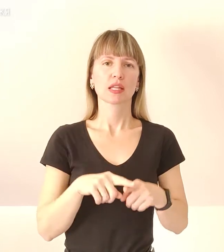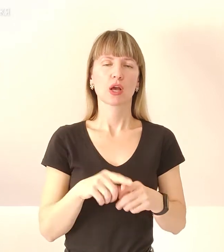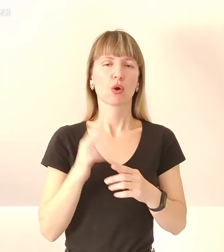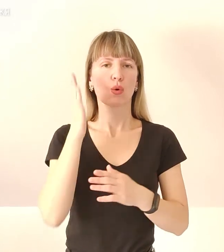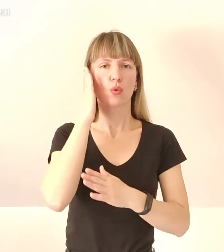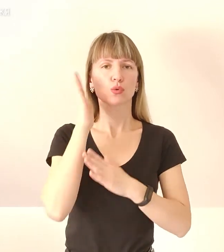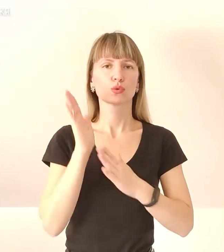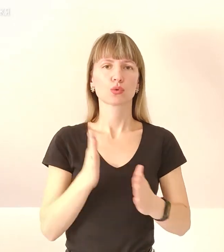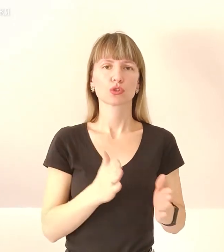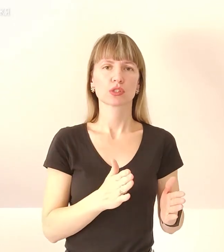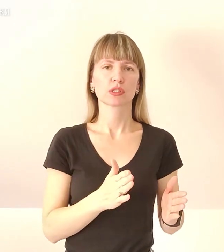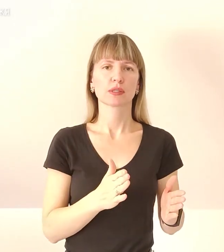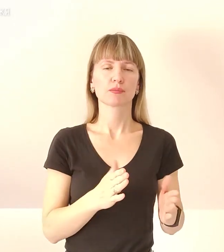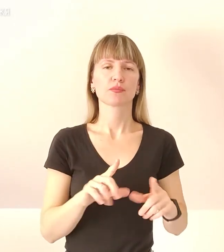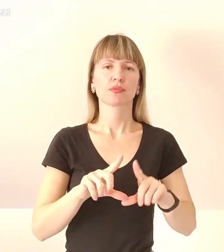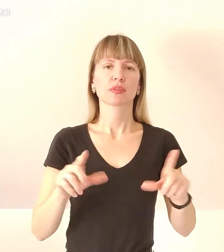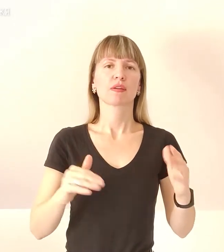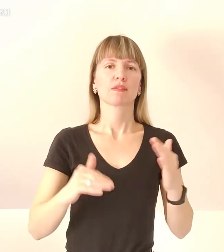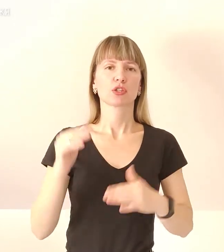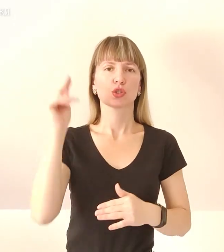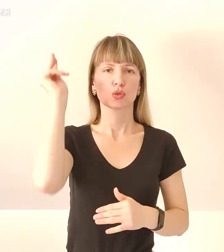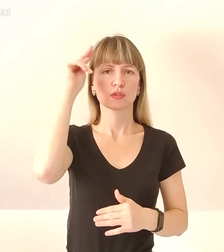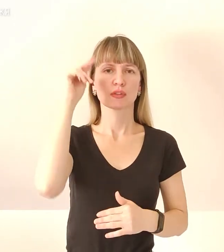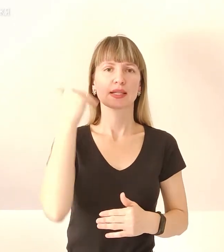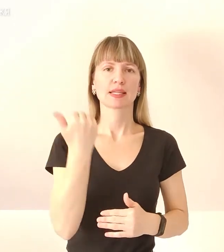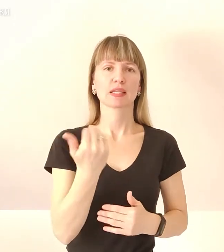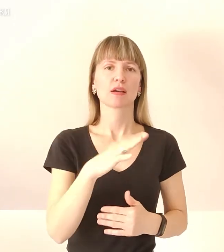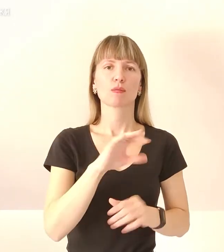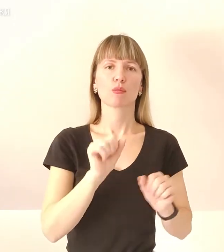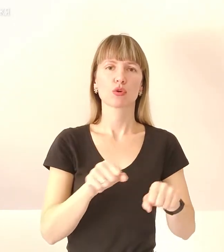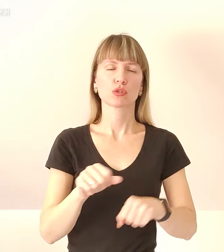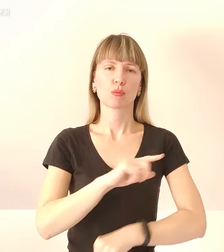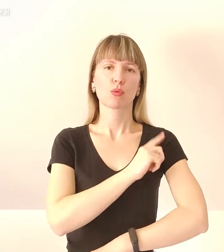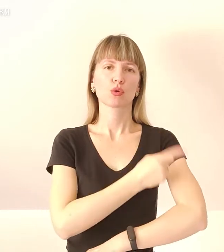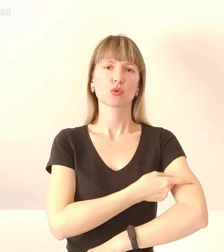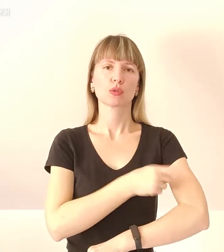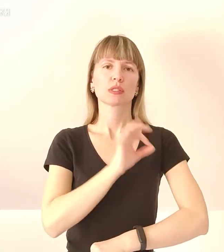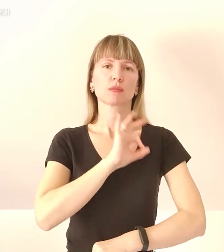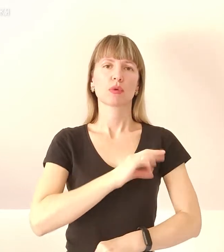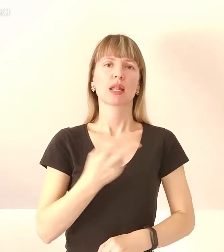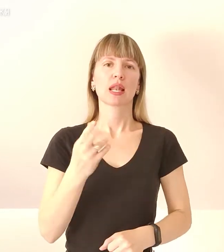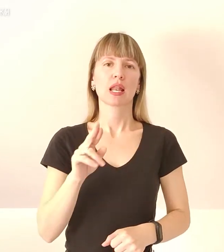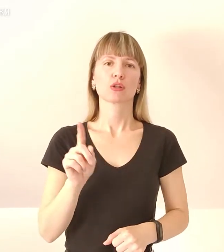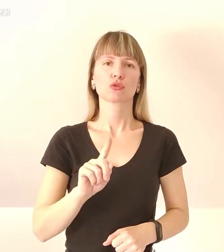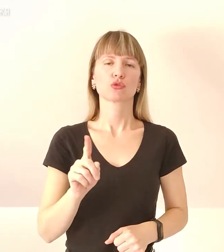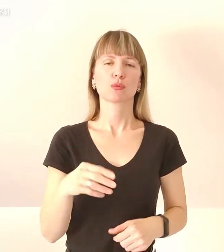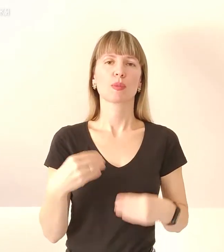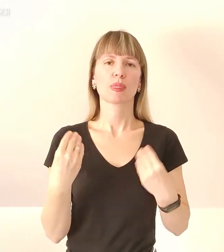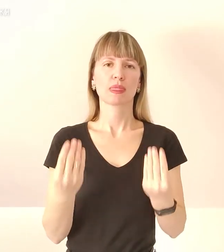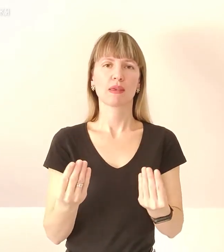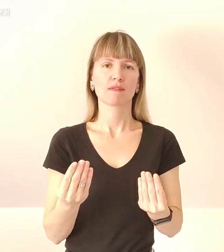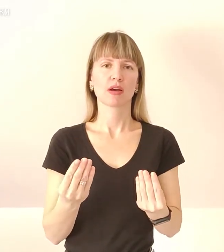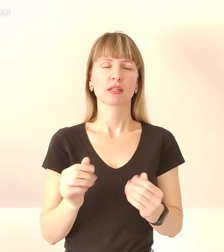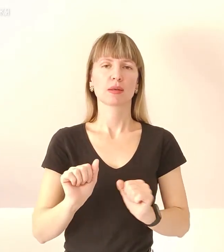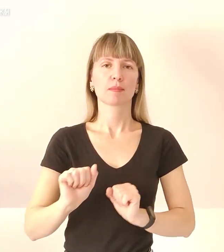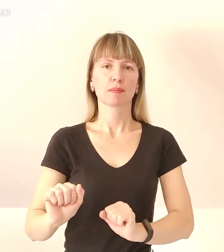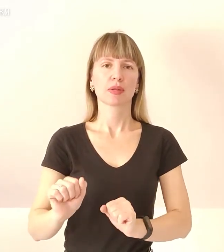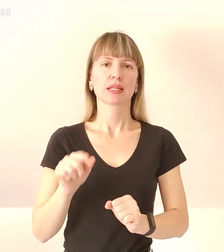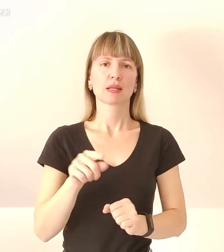профтехгуртожитки, заклади вищої освіти, їхні всі можливості потужності, задіяні для того, щоб надавати прихист тим людям, які